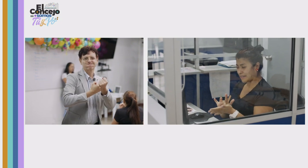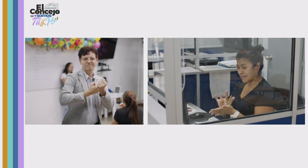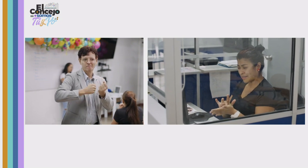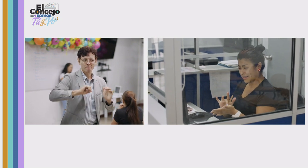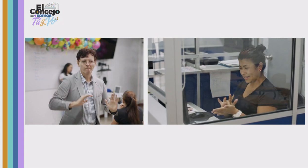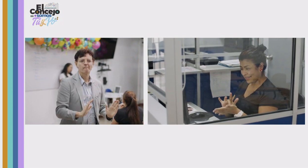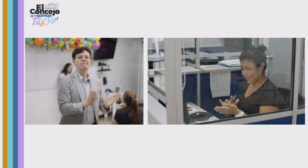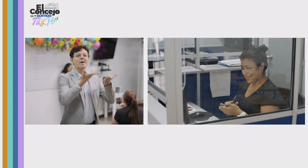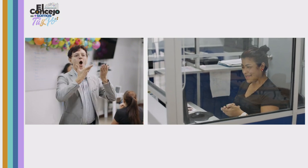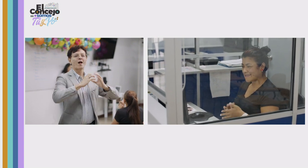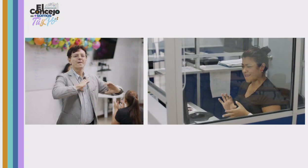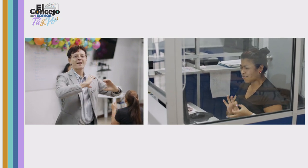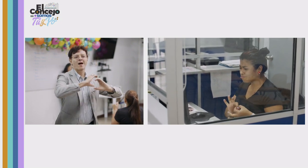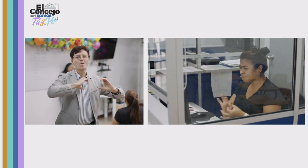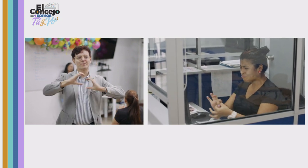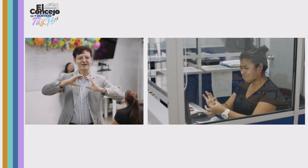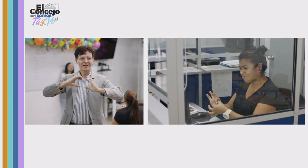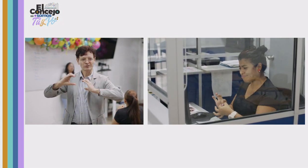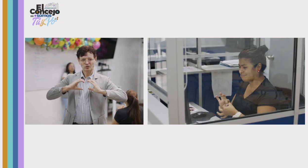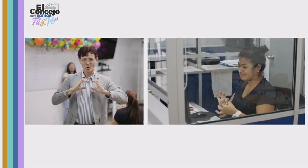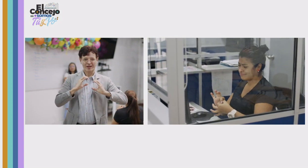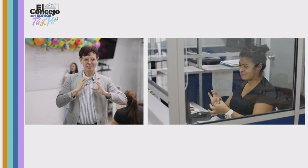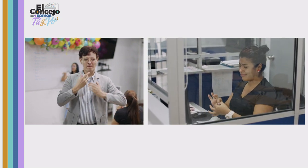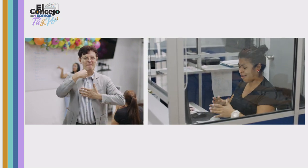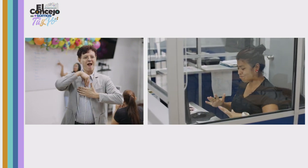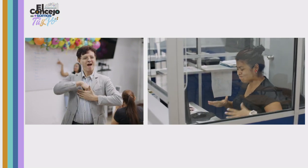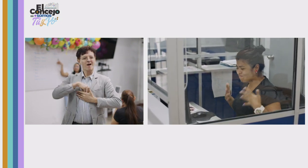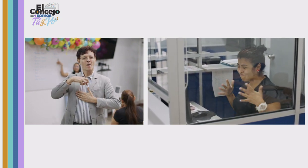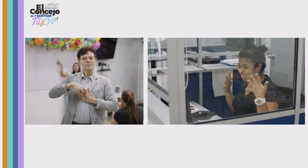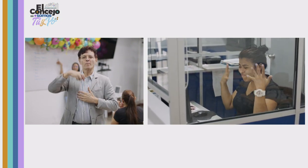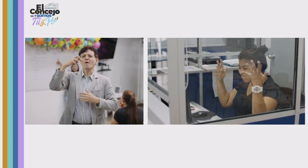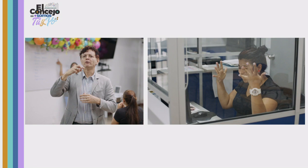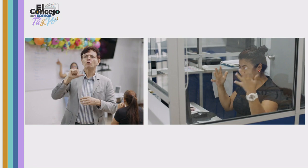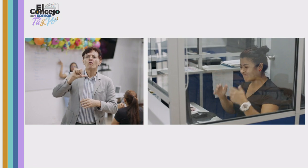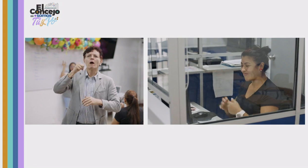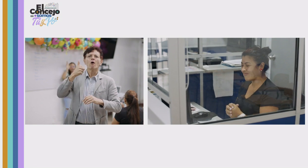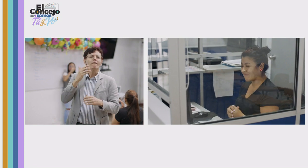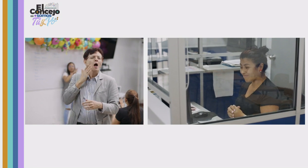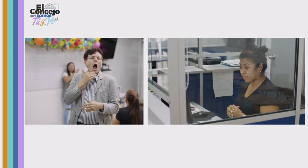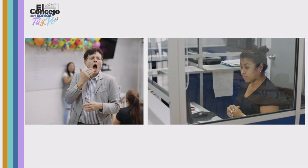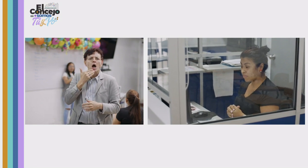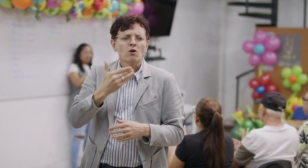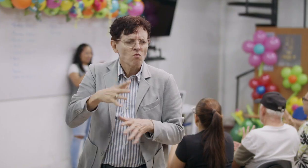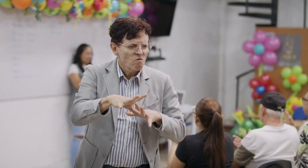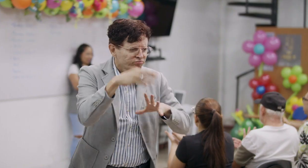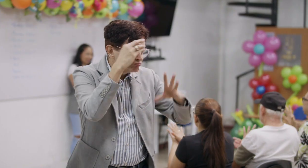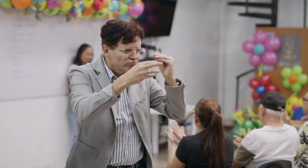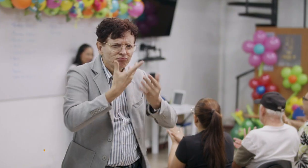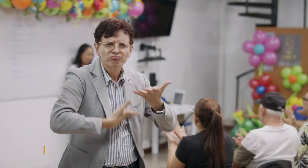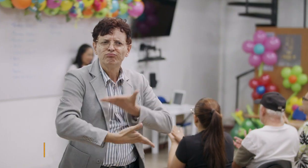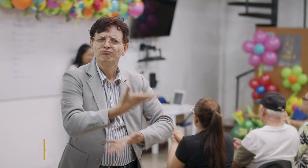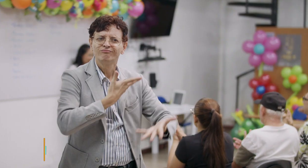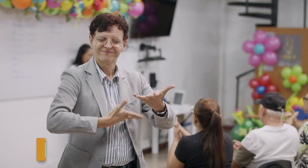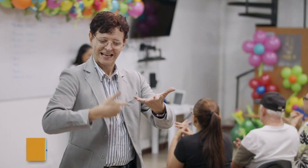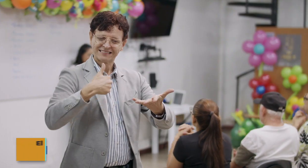realmente encuentra muchas barreras comunicativas y interiorizar el idioma y aprenderlo y